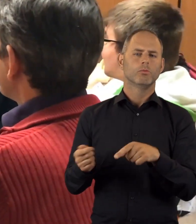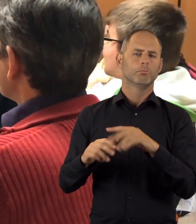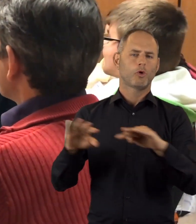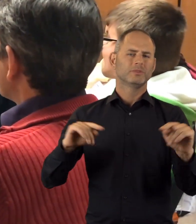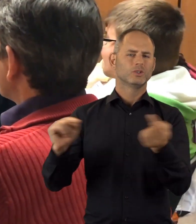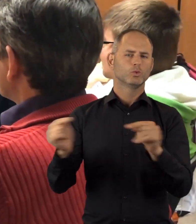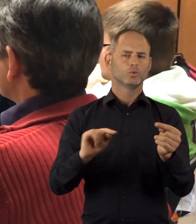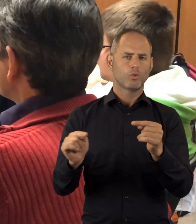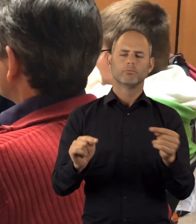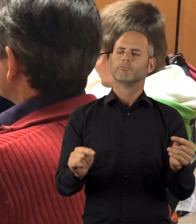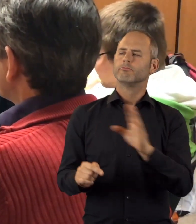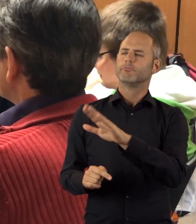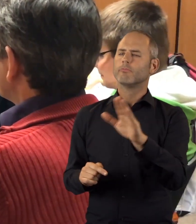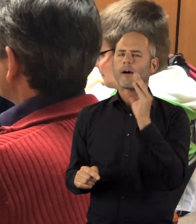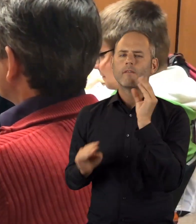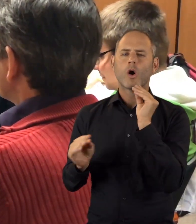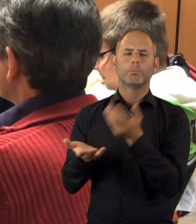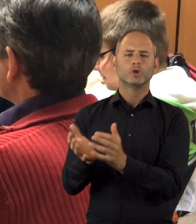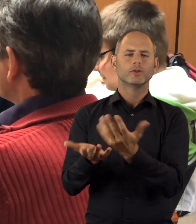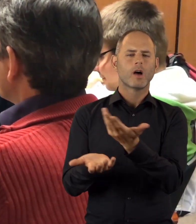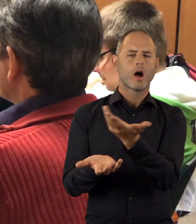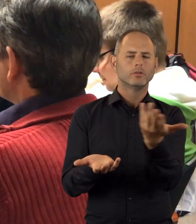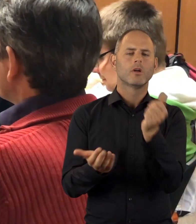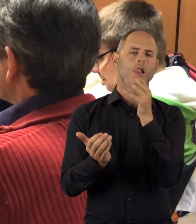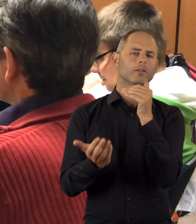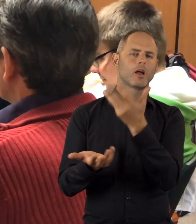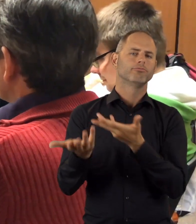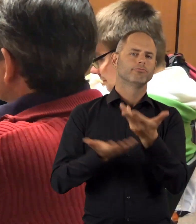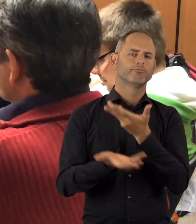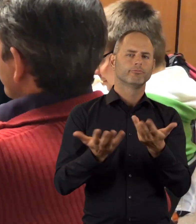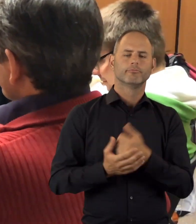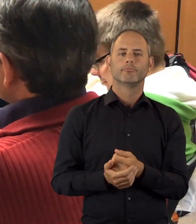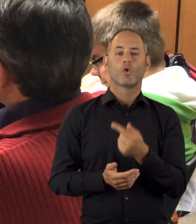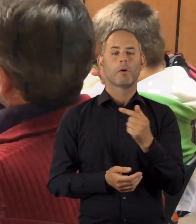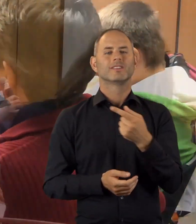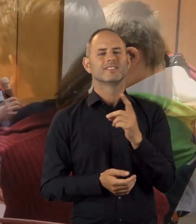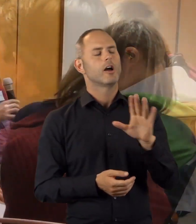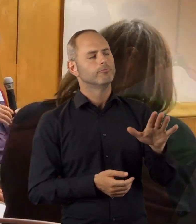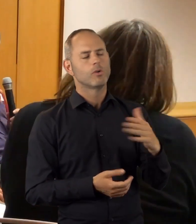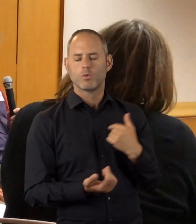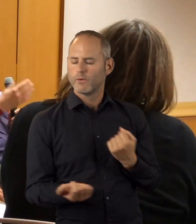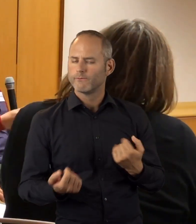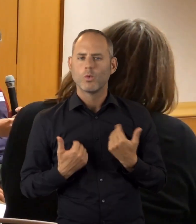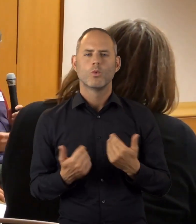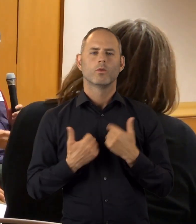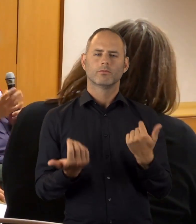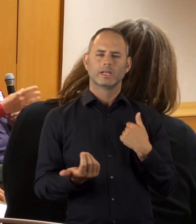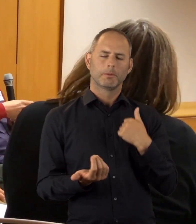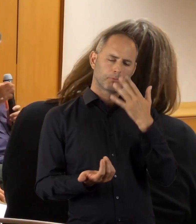moderierten Podiumsrunde berichteten Budgetnutzende aus ihrem Alltag. Thomas Drexhage war froh, dass er mit dem persönlichen